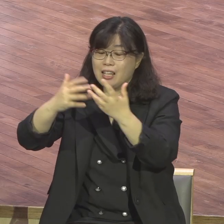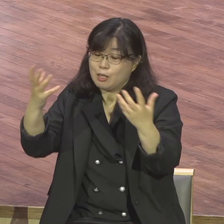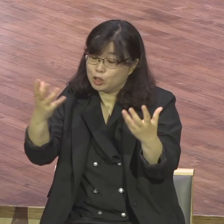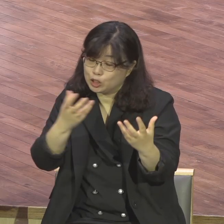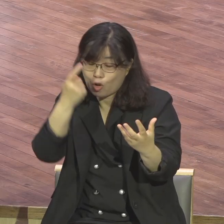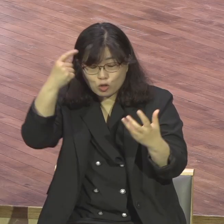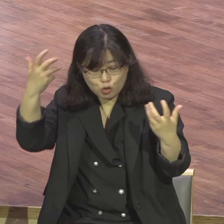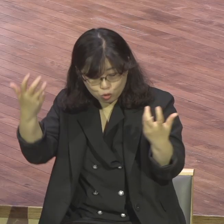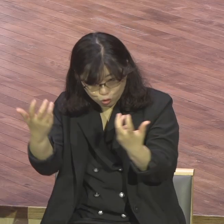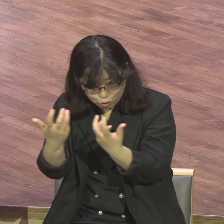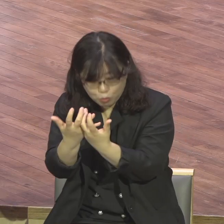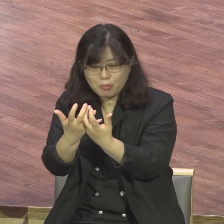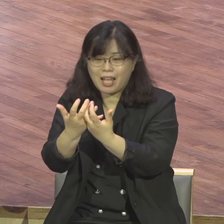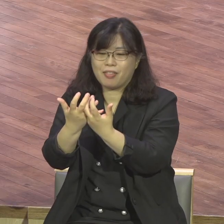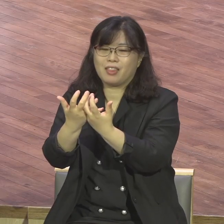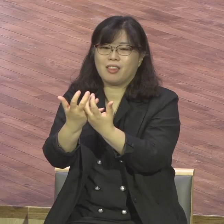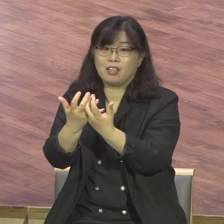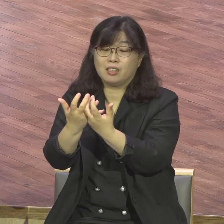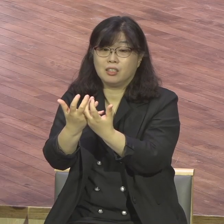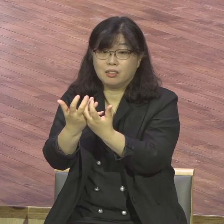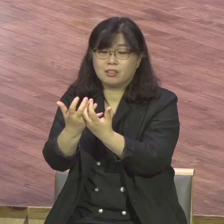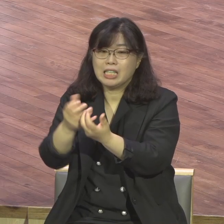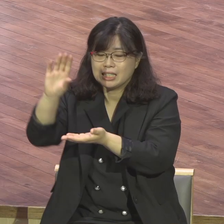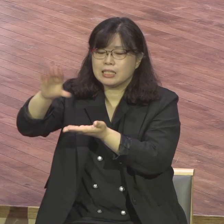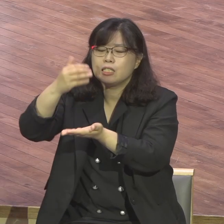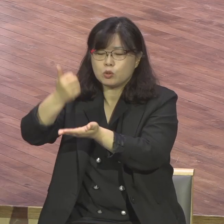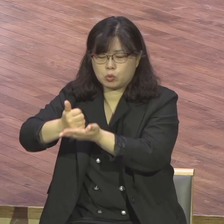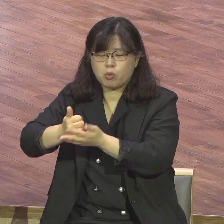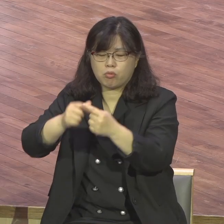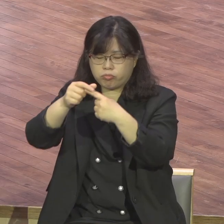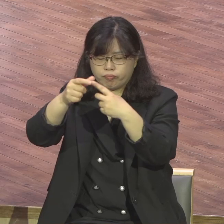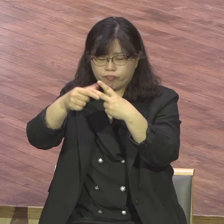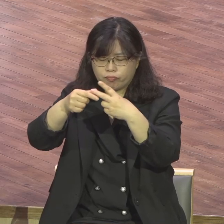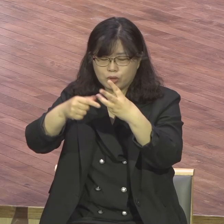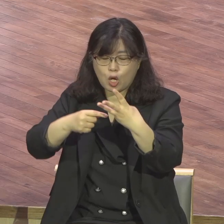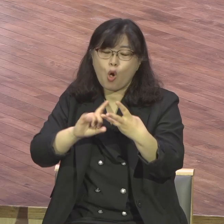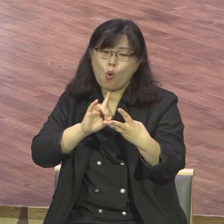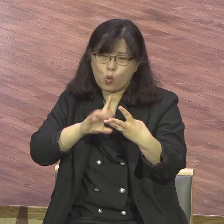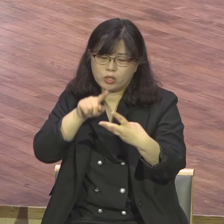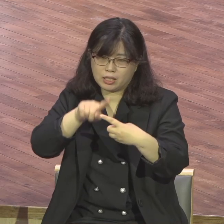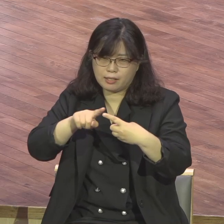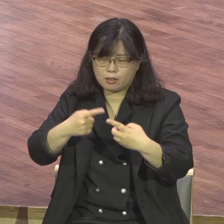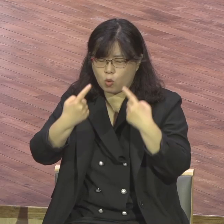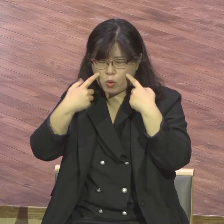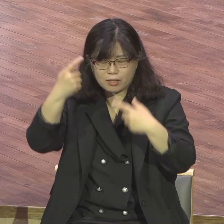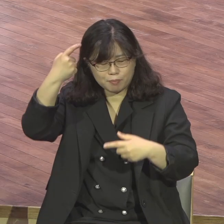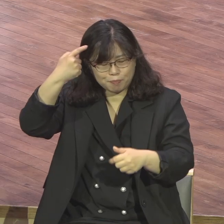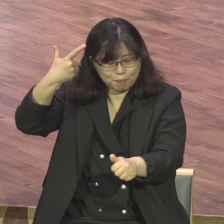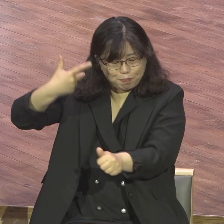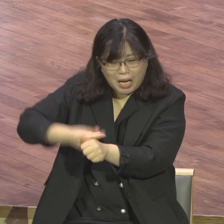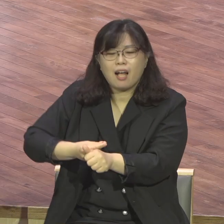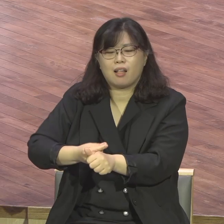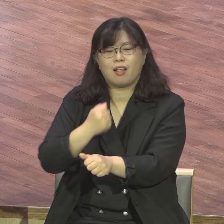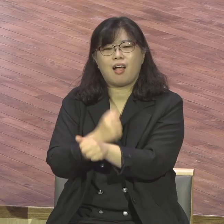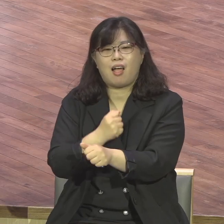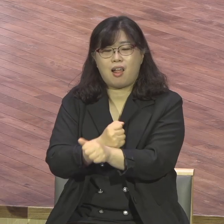두 번째로 바울은 마음을 새롭게 함으로 변화를 받아라 그렇게 말씀하고 있어요 우리의